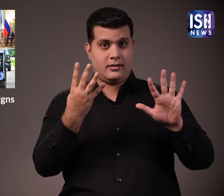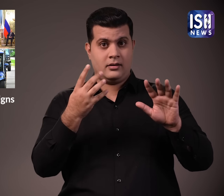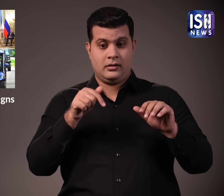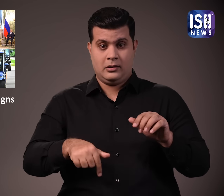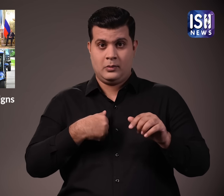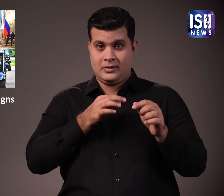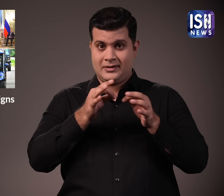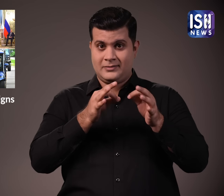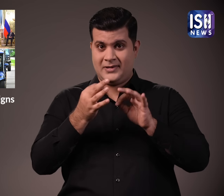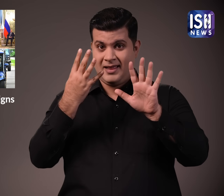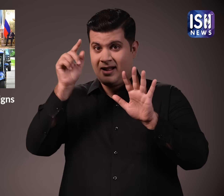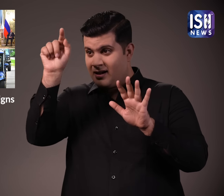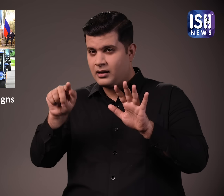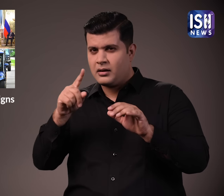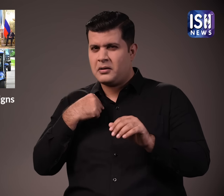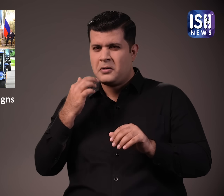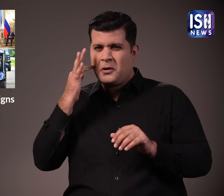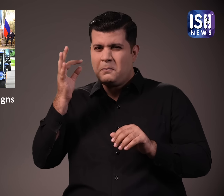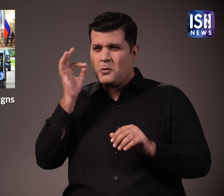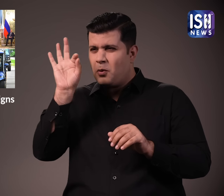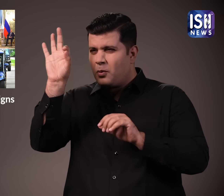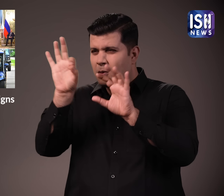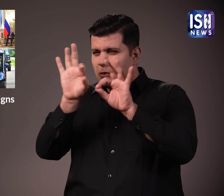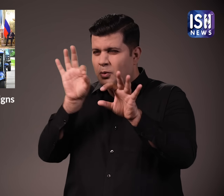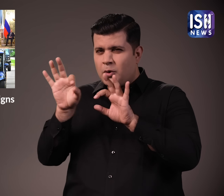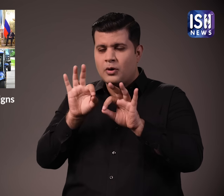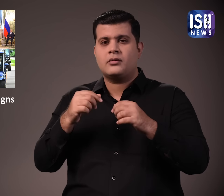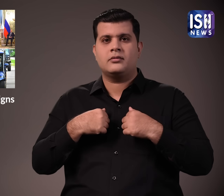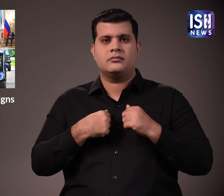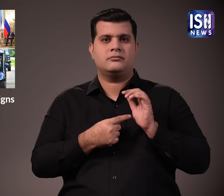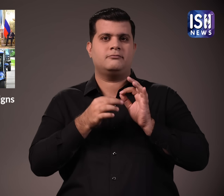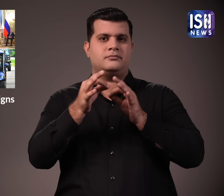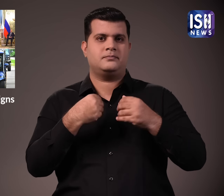अब मैं आपको कुछ महत्वपूर्णा समझाता ग्यापन के बारे में बताऊंगा जिन पर हस्ताक्षर किये गए